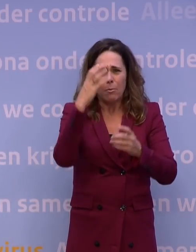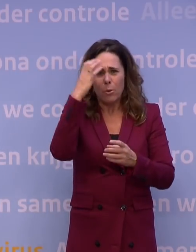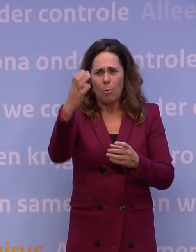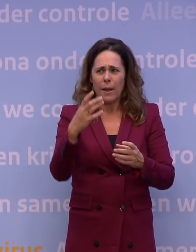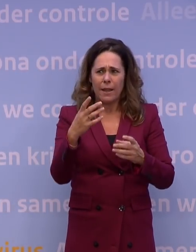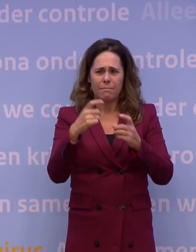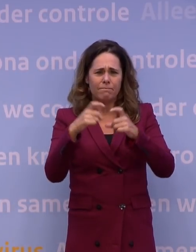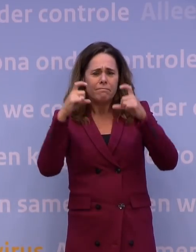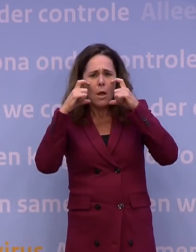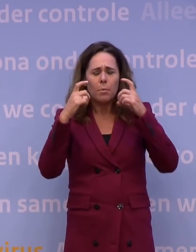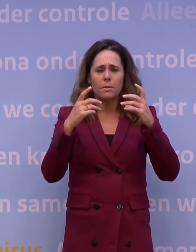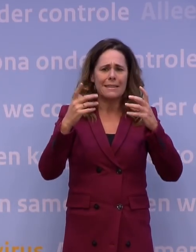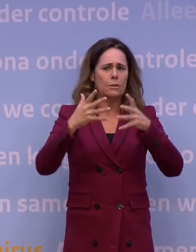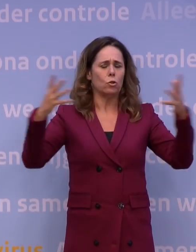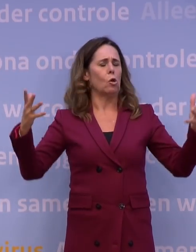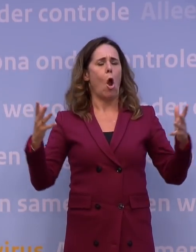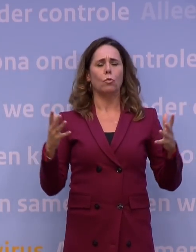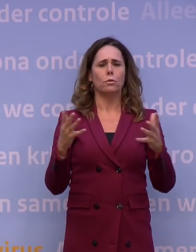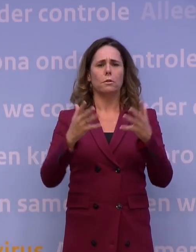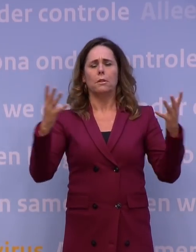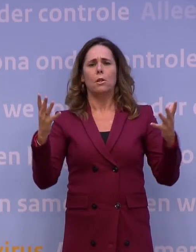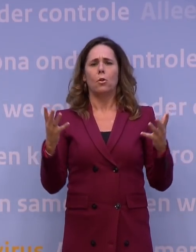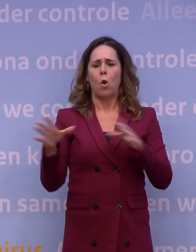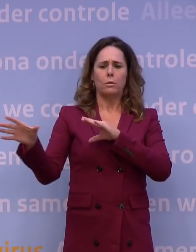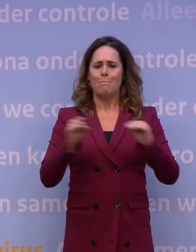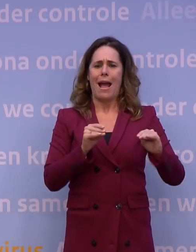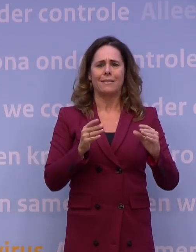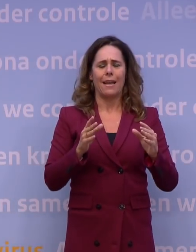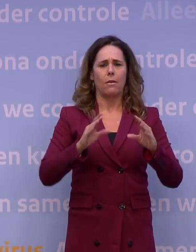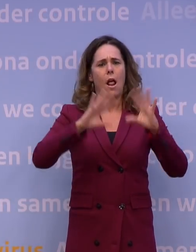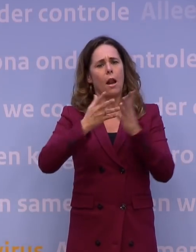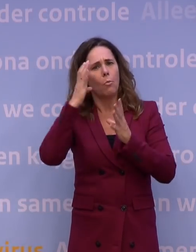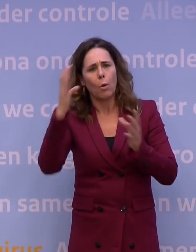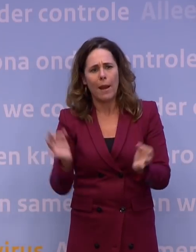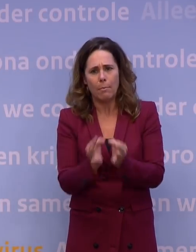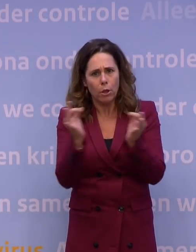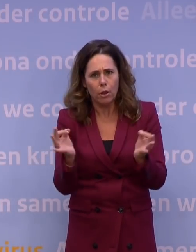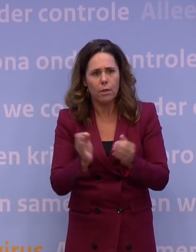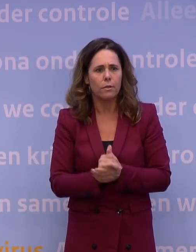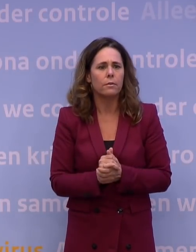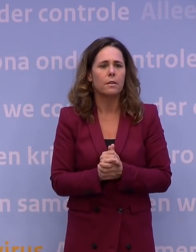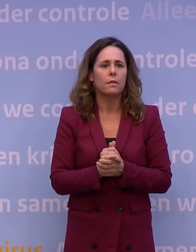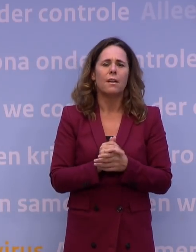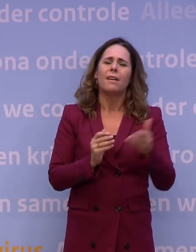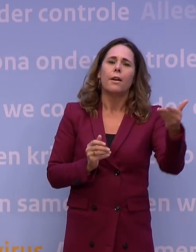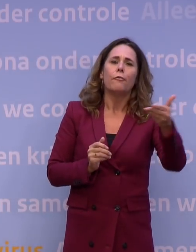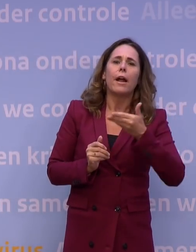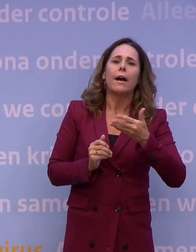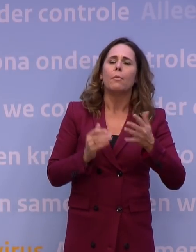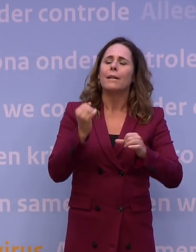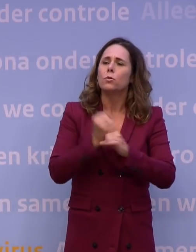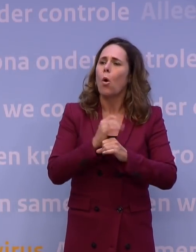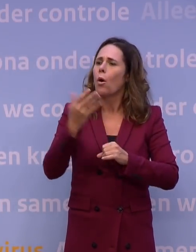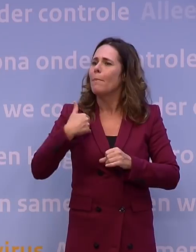won't do the big trick, het is niet de grote maatregel waar je alle problemen oplost. Op besluit dan toch nog even die mensen